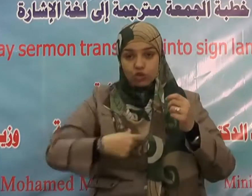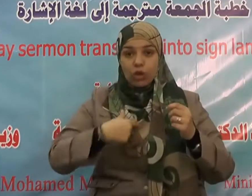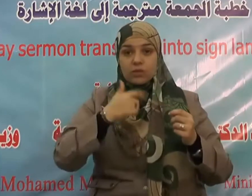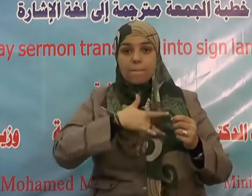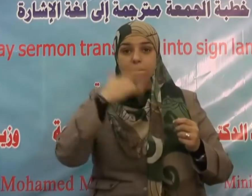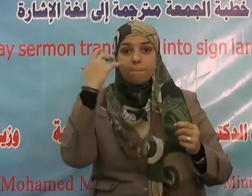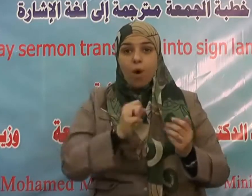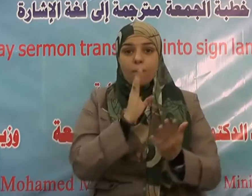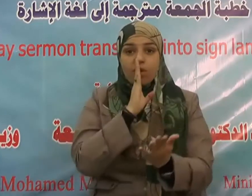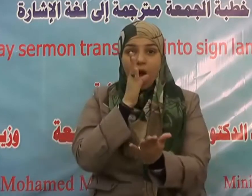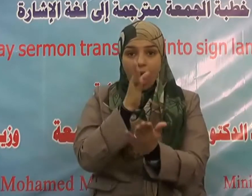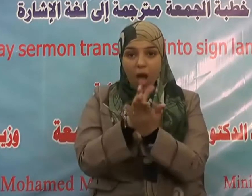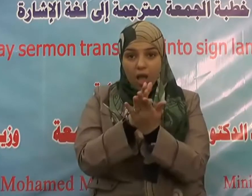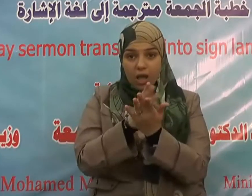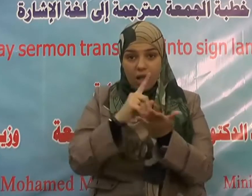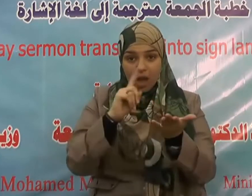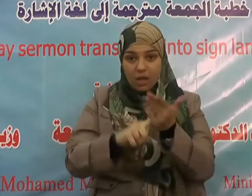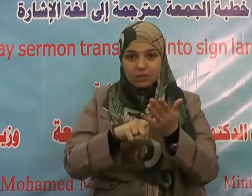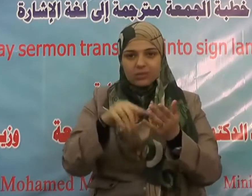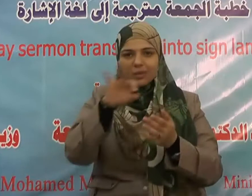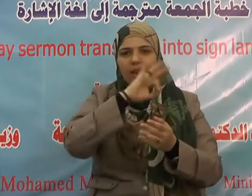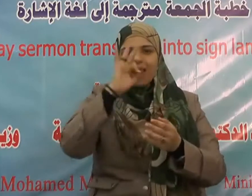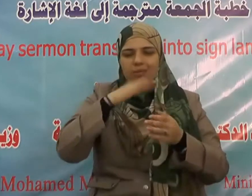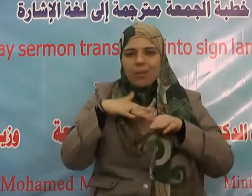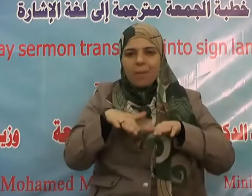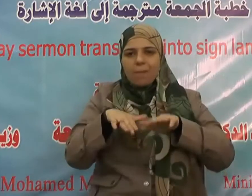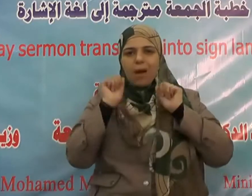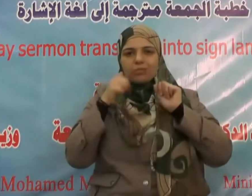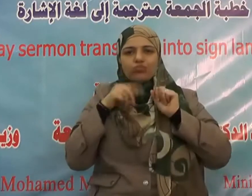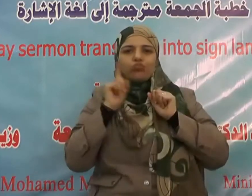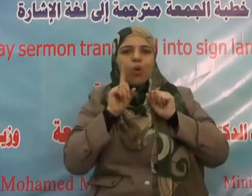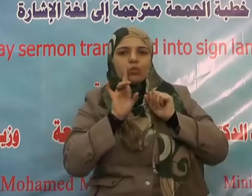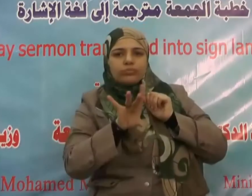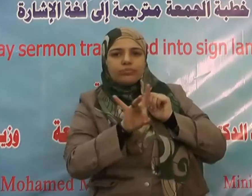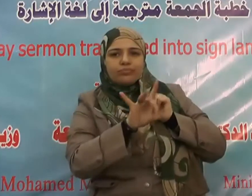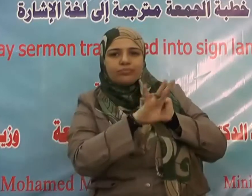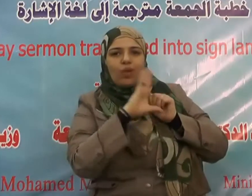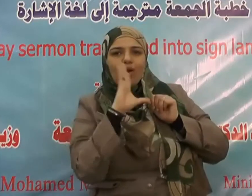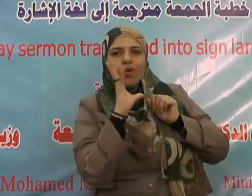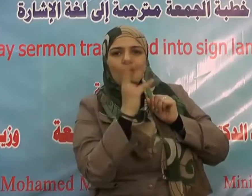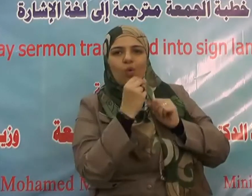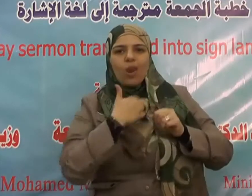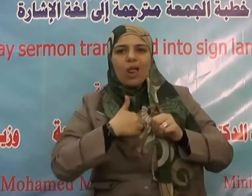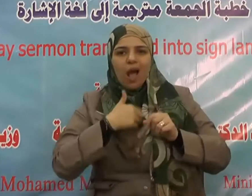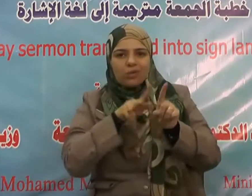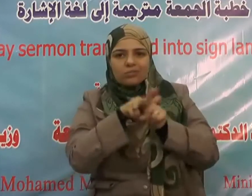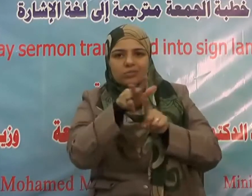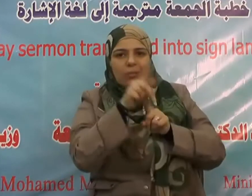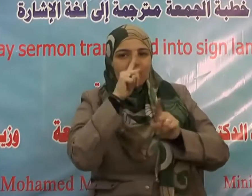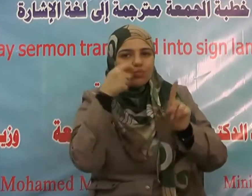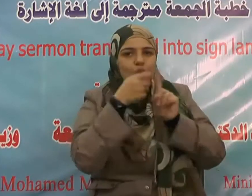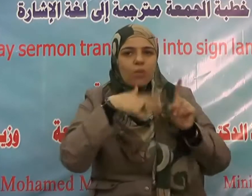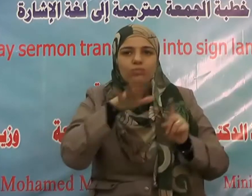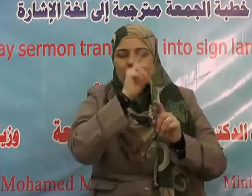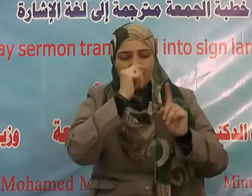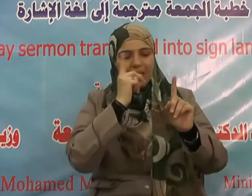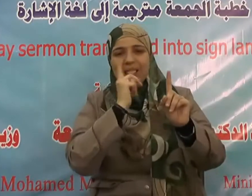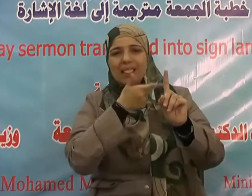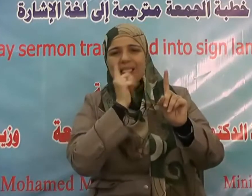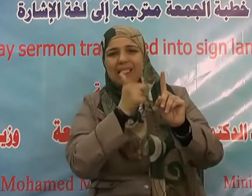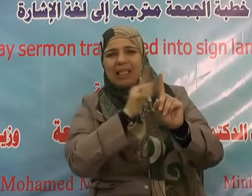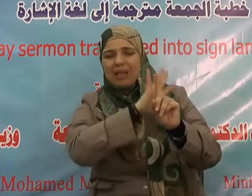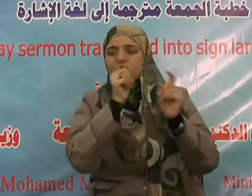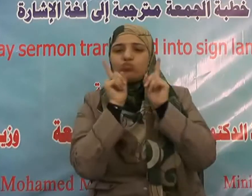لا إيمان لمن لا أمانة له ولا دين لمن لا عهد له